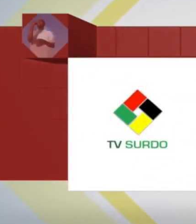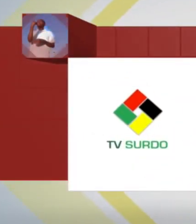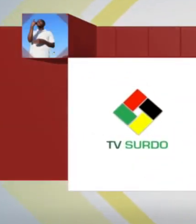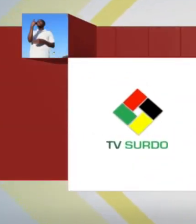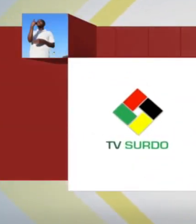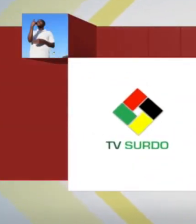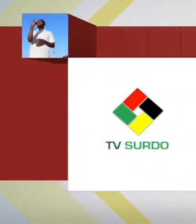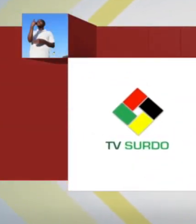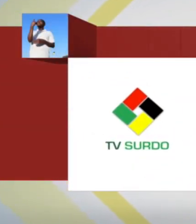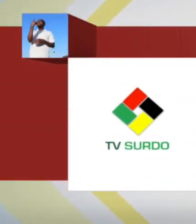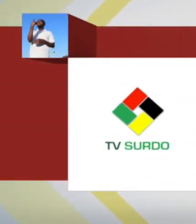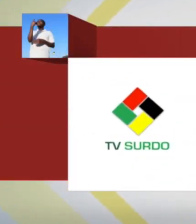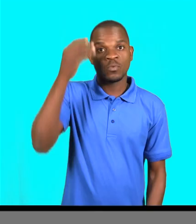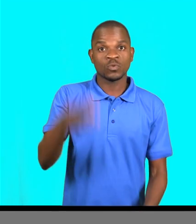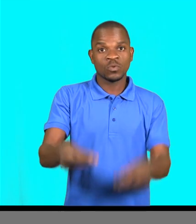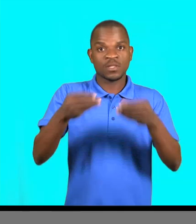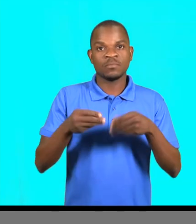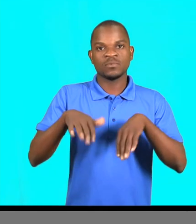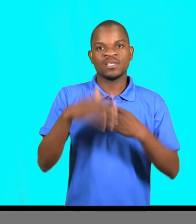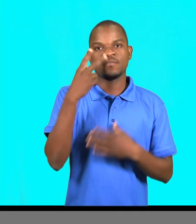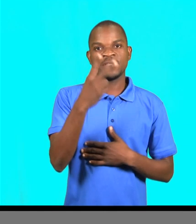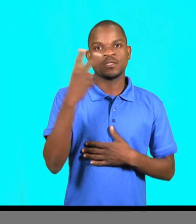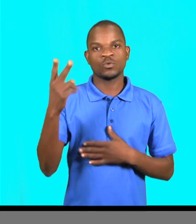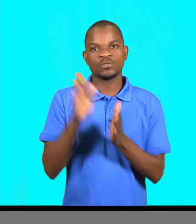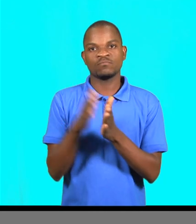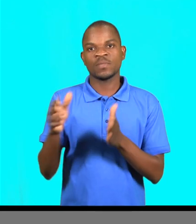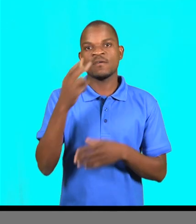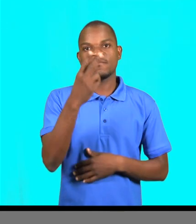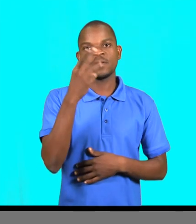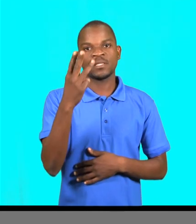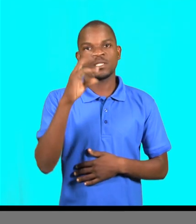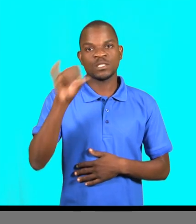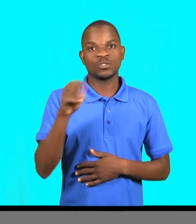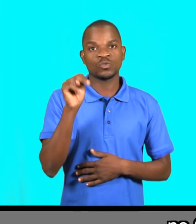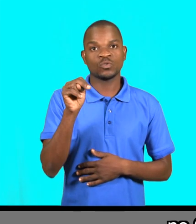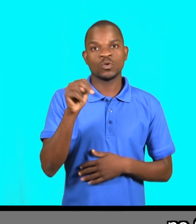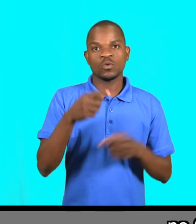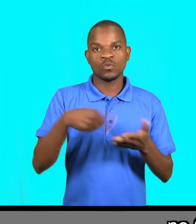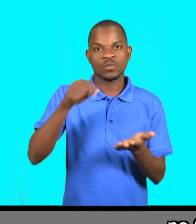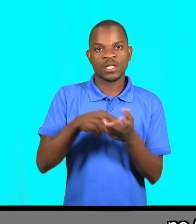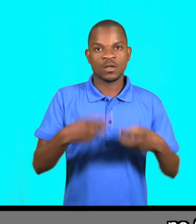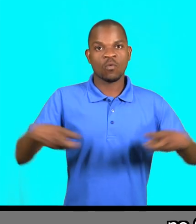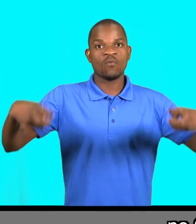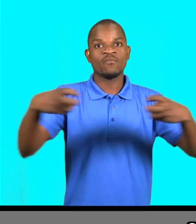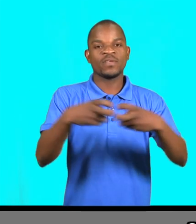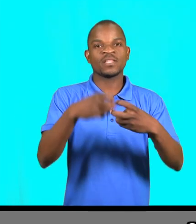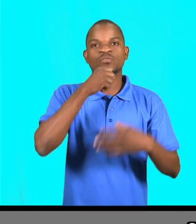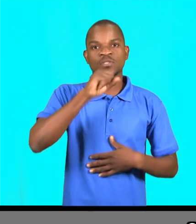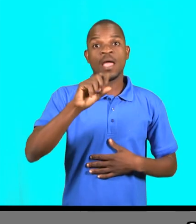Música Maputo Acolho de 22 a 23 de junho no centro de conferência João Kishisana a primeira conferência